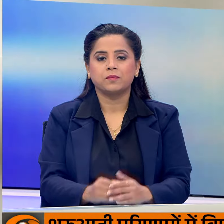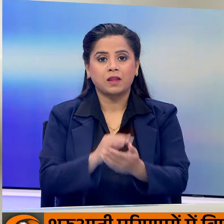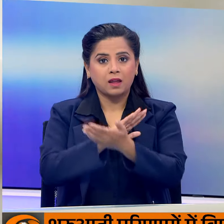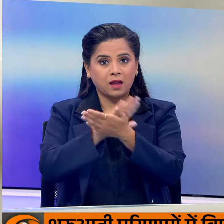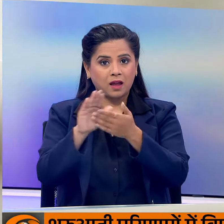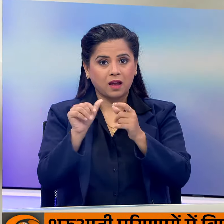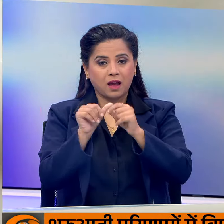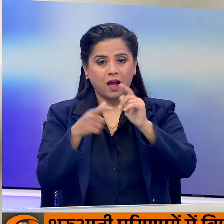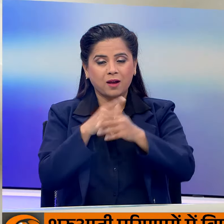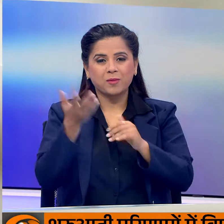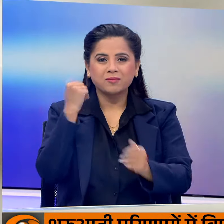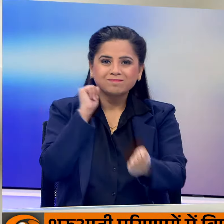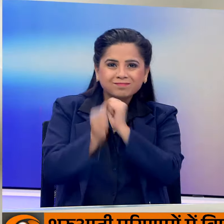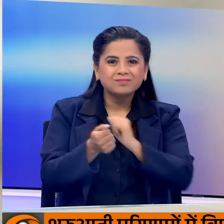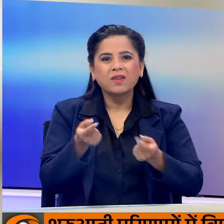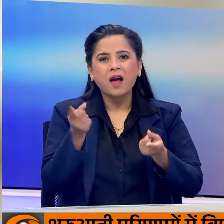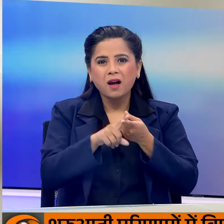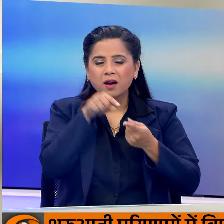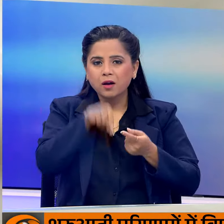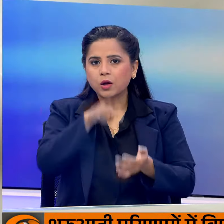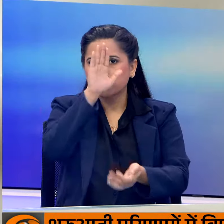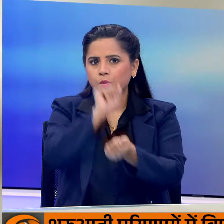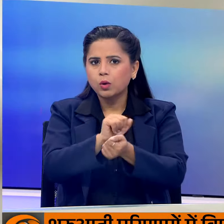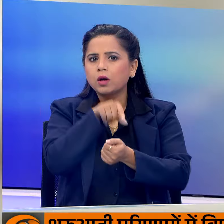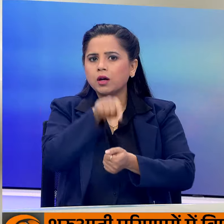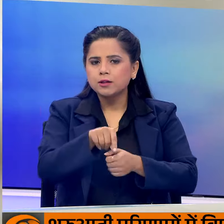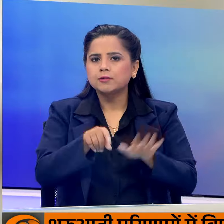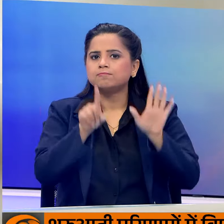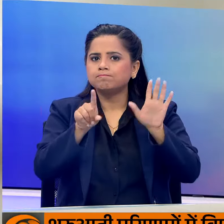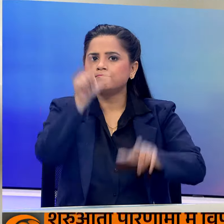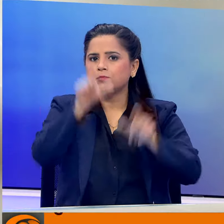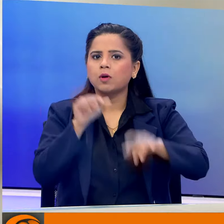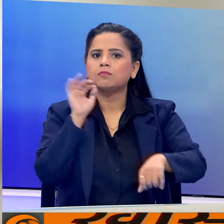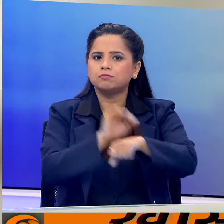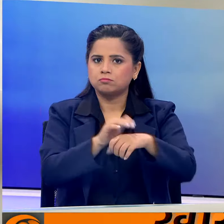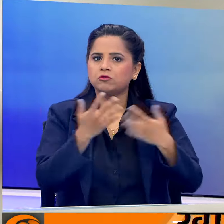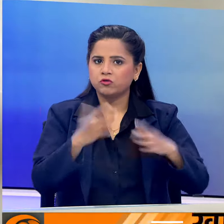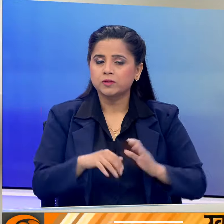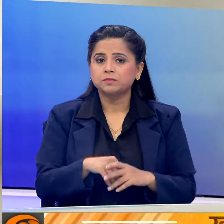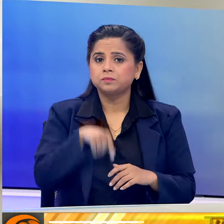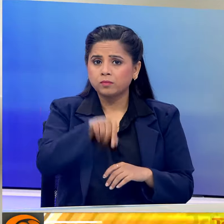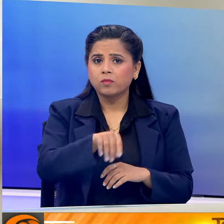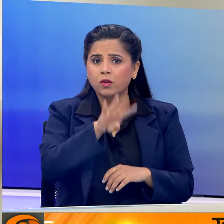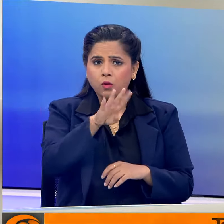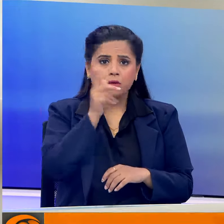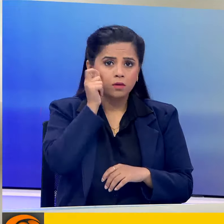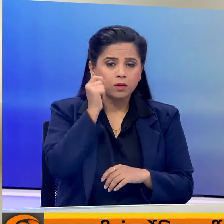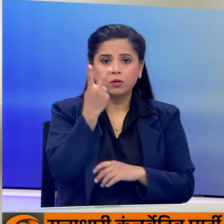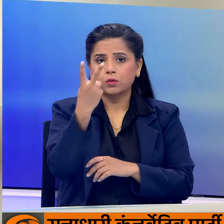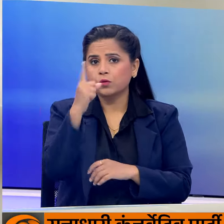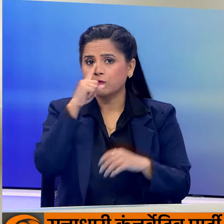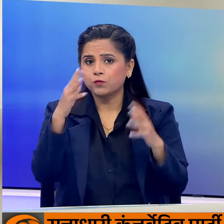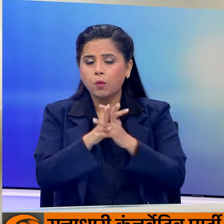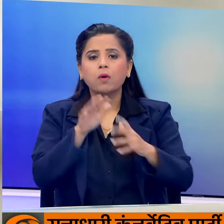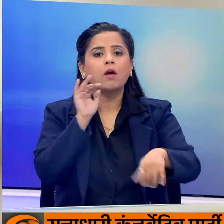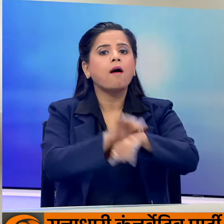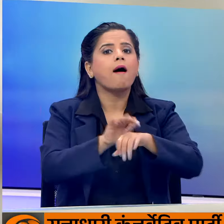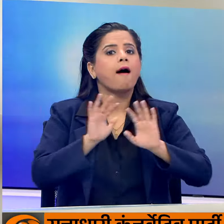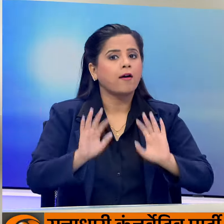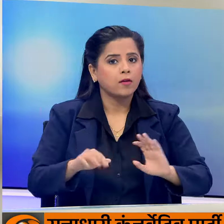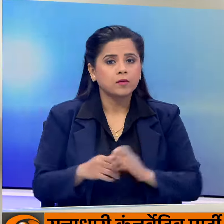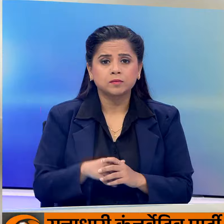हातरस सचसंग हादसे में पुलिस ने अब तक छे लोगों को गिरफदार कर लिया है इन में चार पुरुश और दो महिलाएं शामिल है